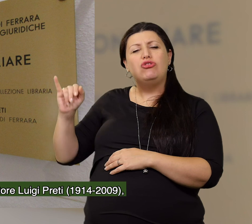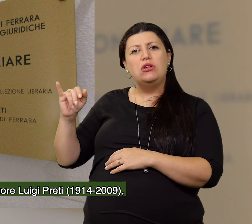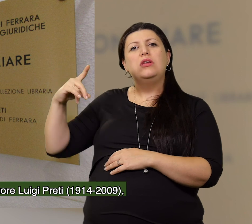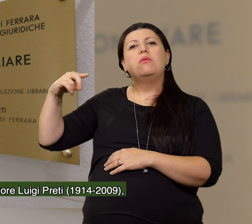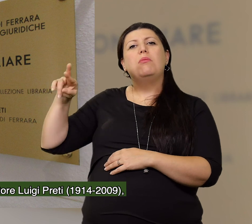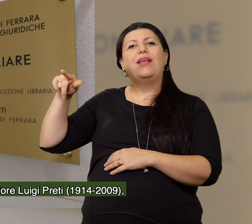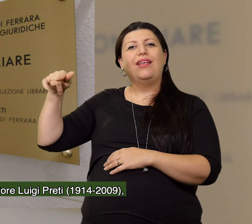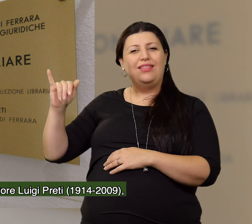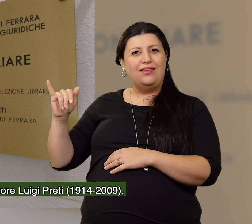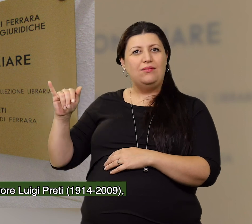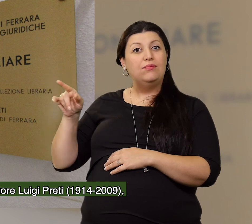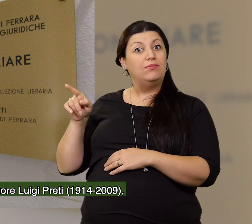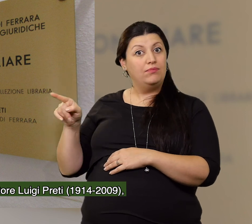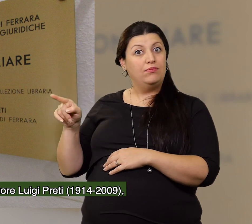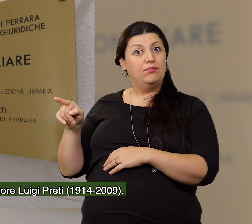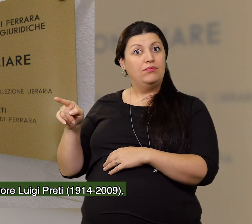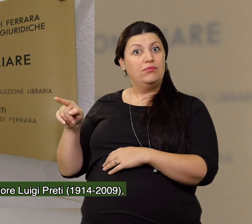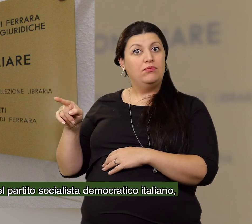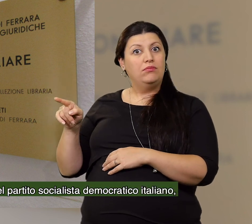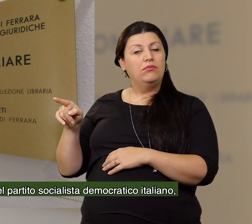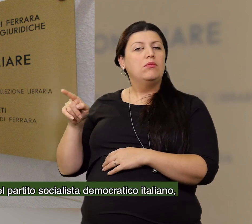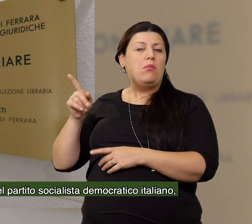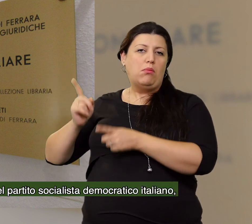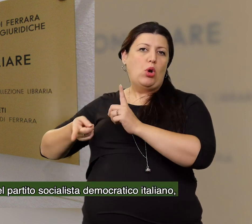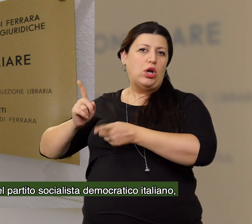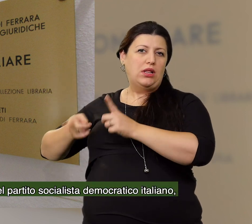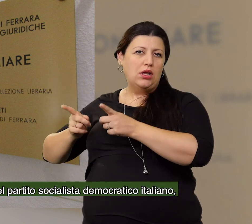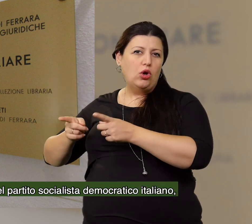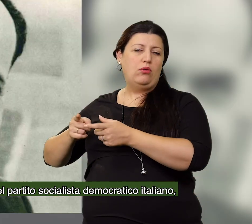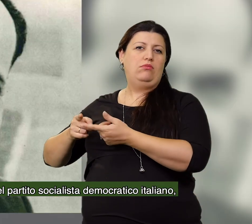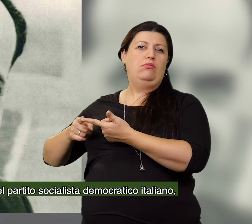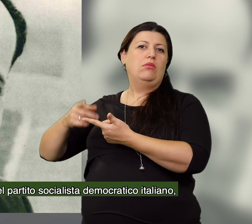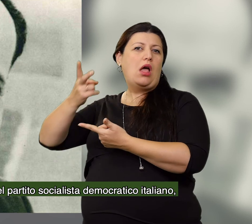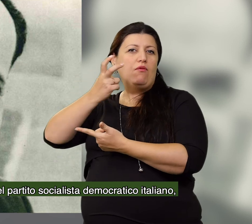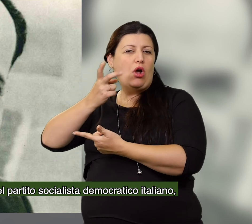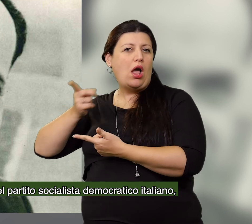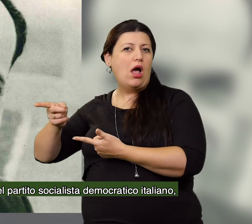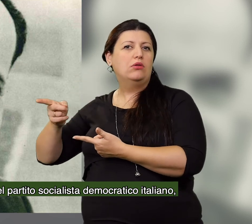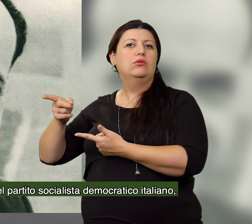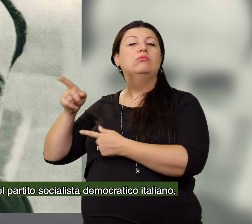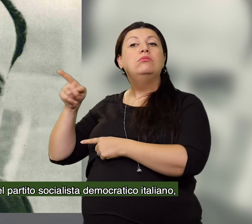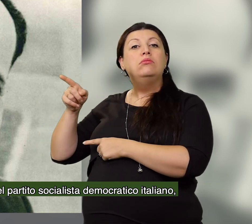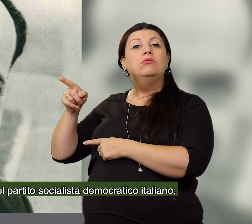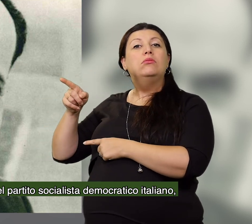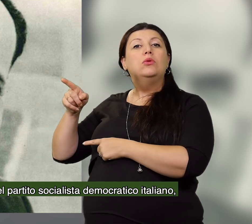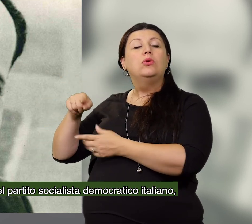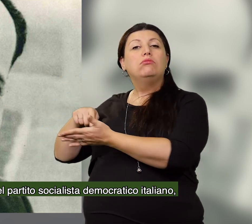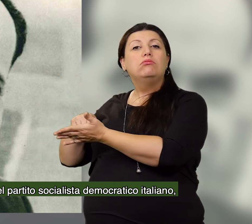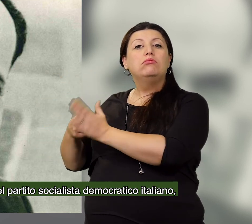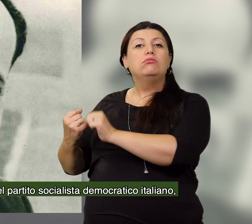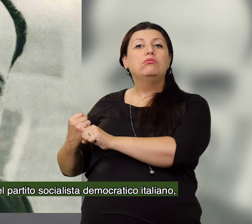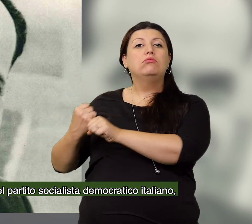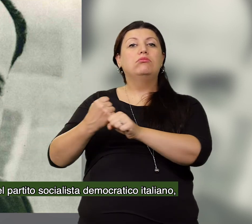politico, avvocato ed esponente del Partito